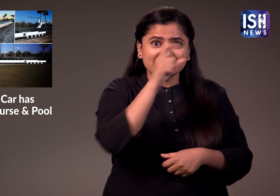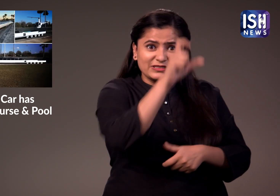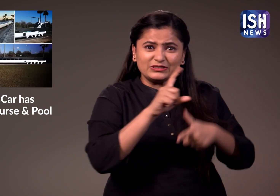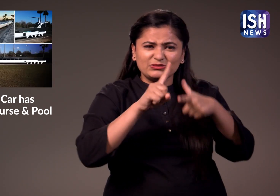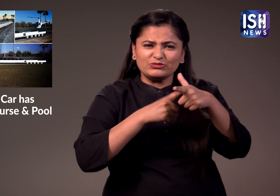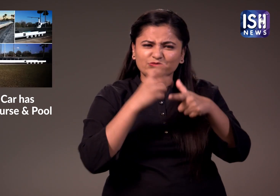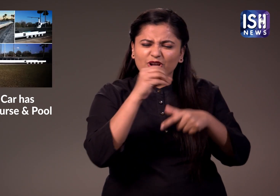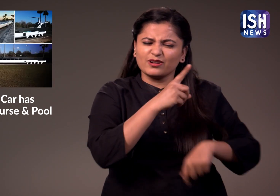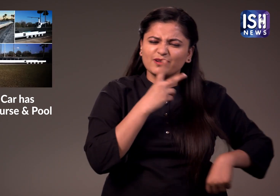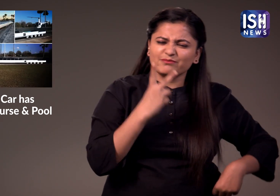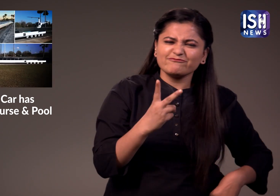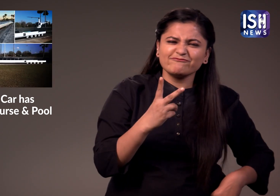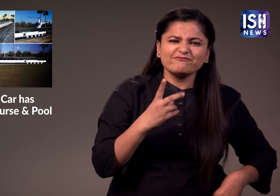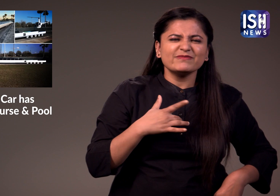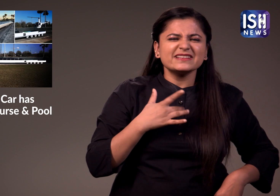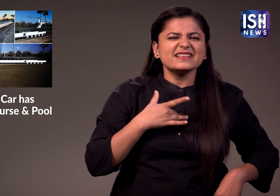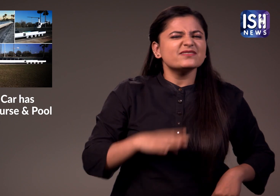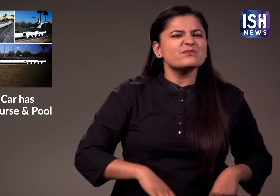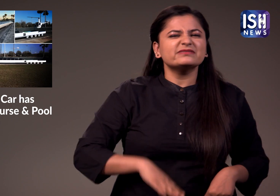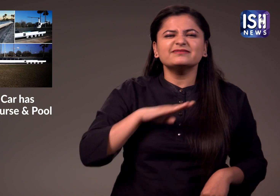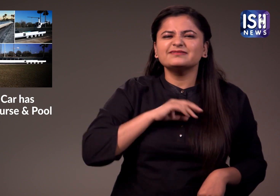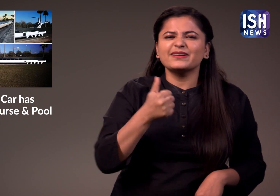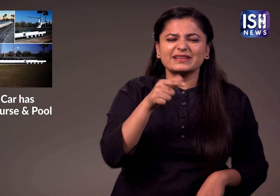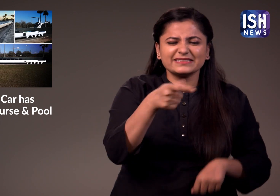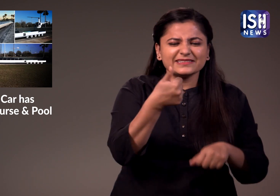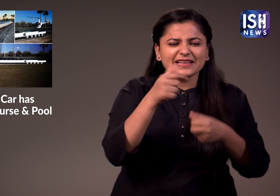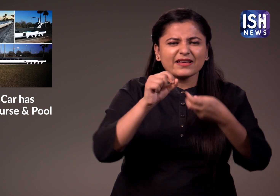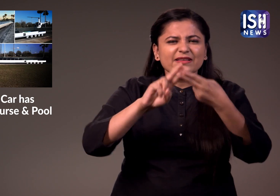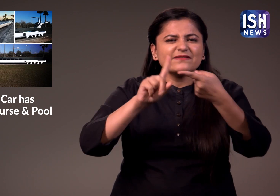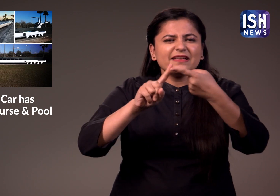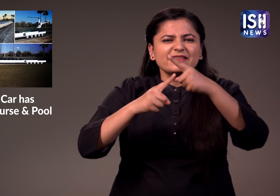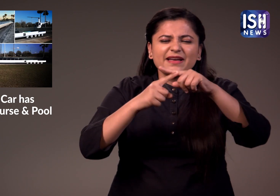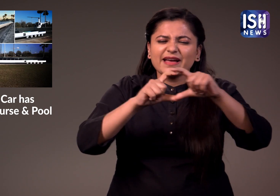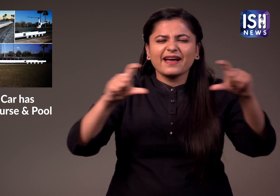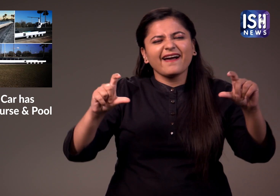हाला की जे और बग 60 फीट की गाड़ी से संतुष नहीं थे